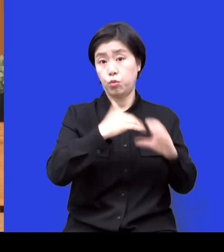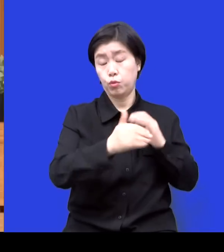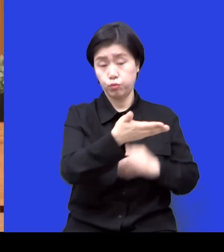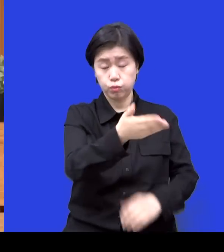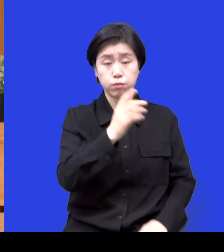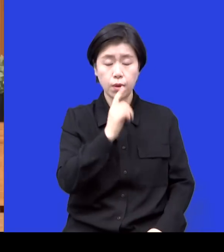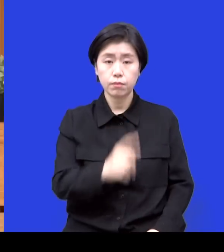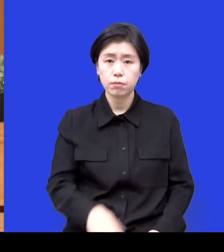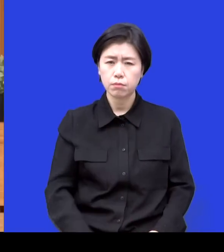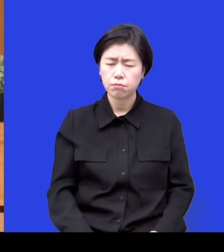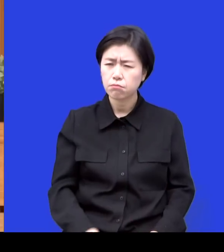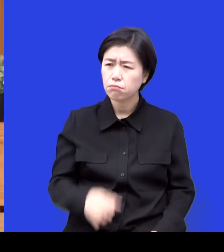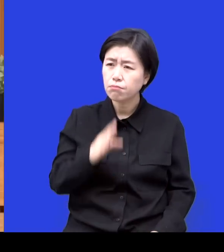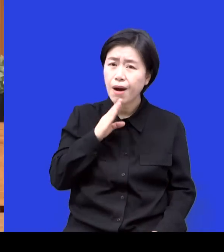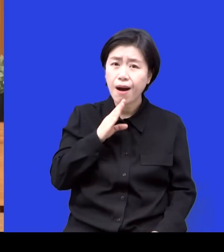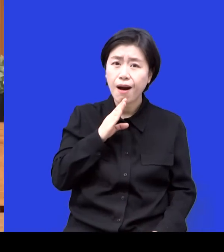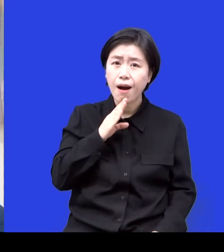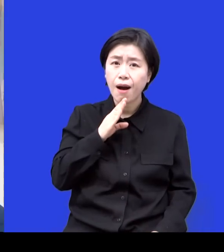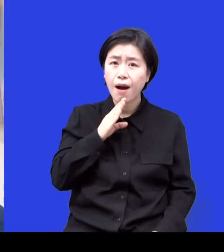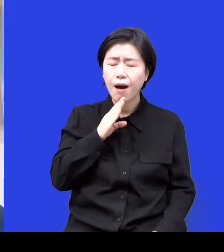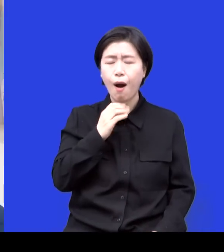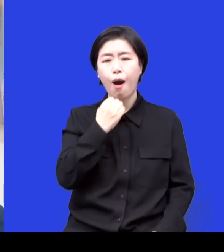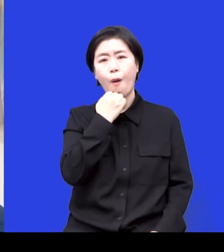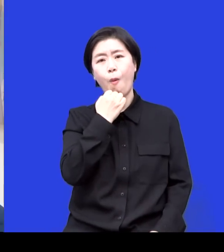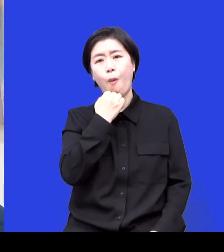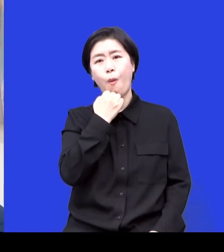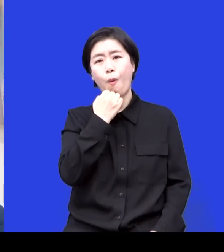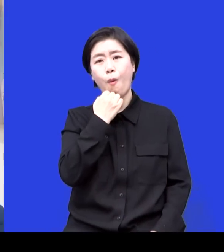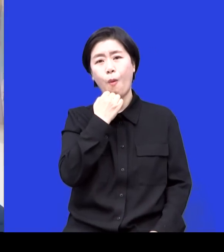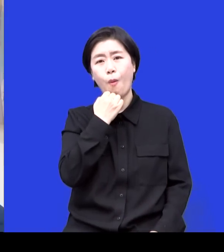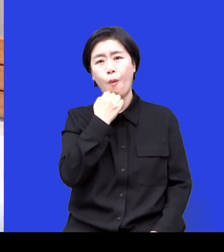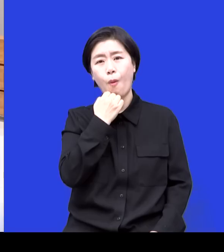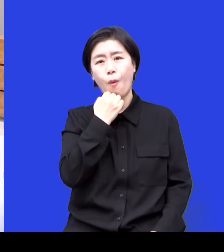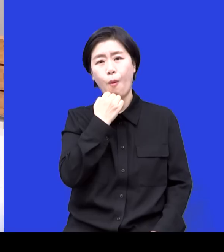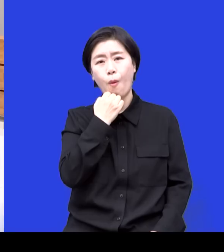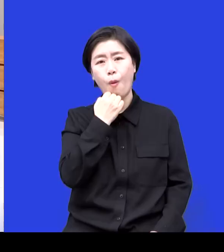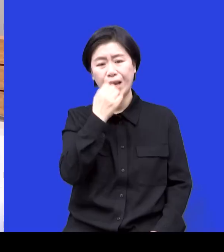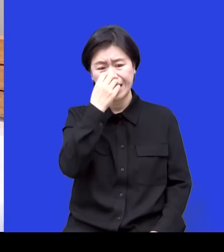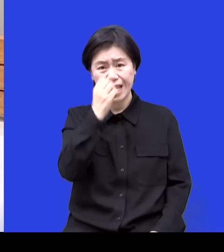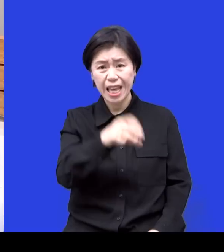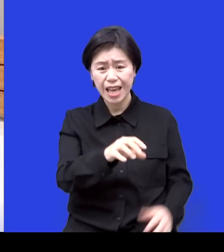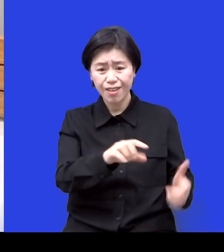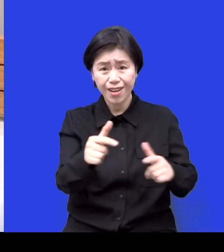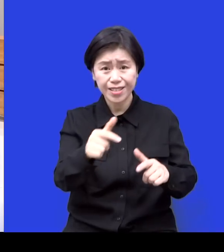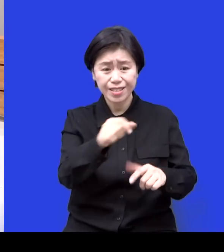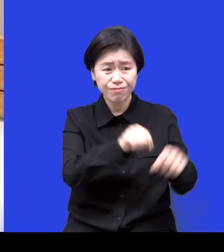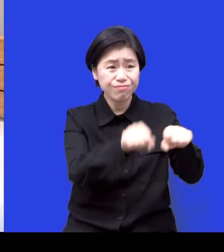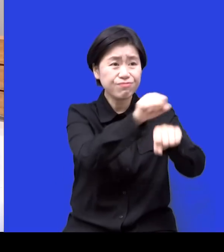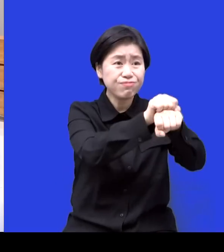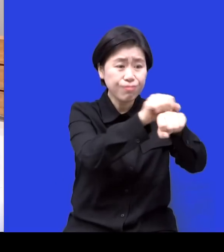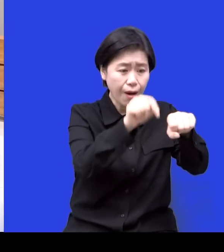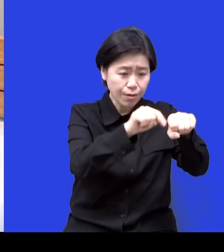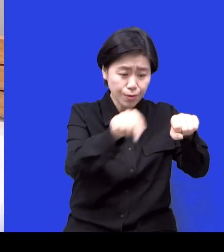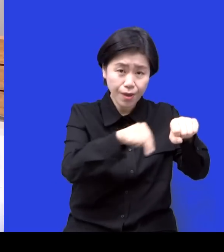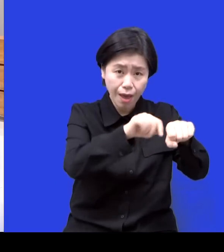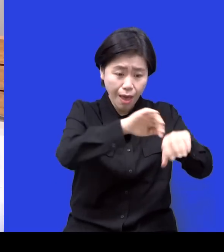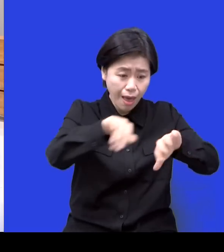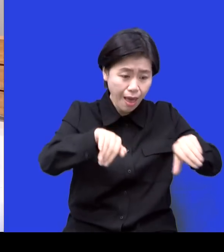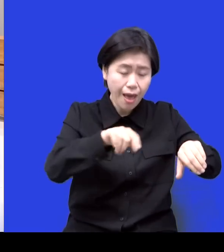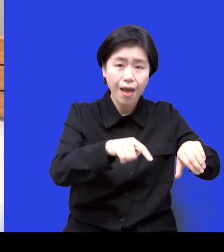사이에서 천만원이나 고물 사이에서 천만원이나 사이에서 천만원이나 고물 모아볼만 한데요? 야 야